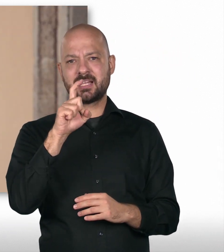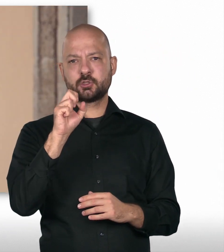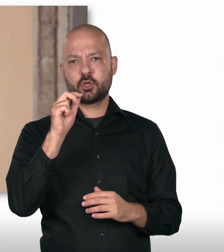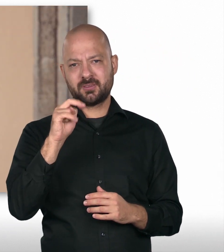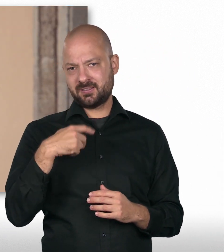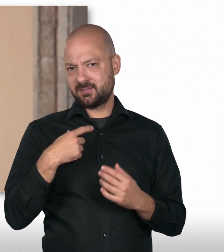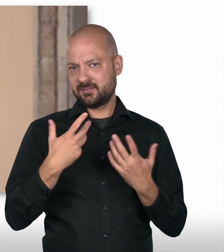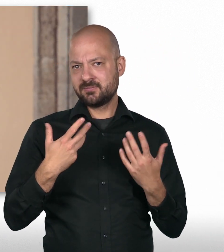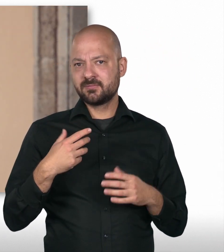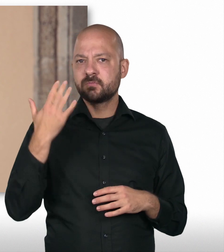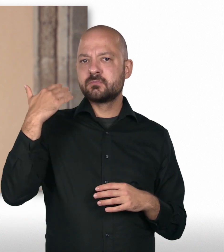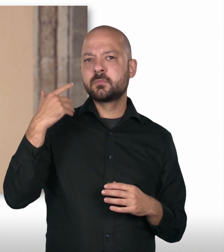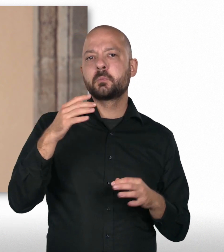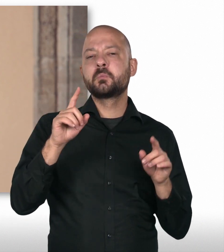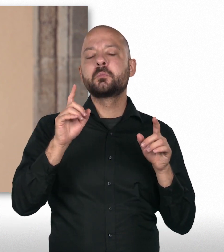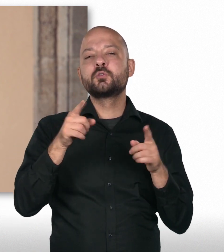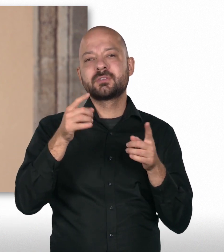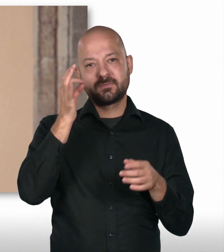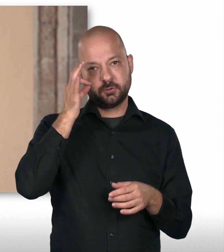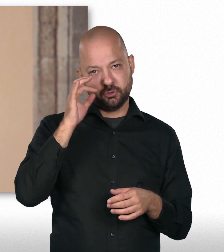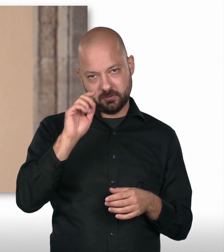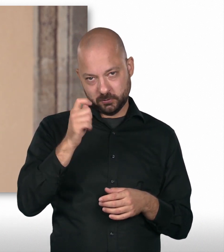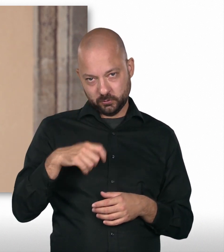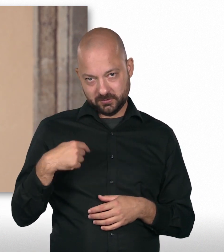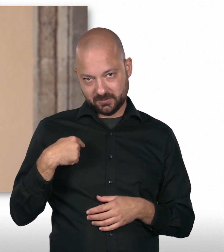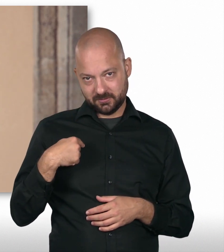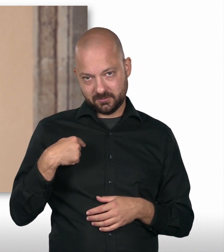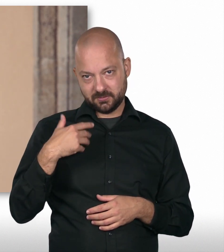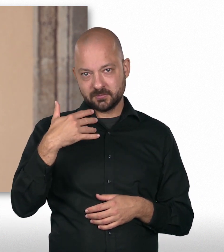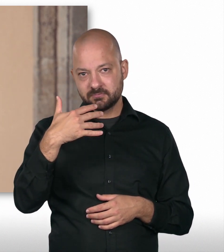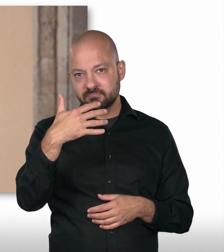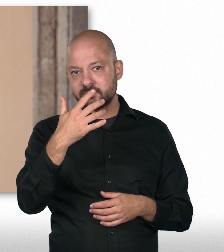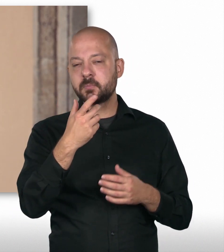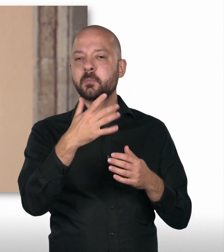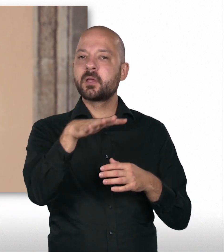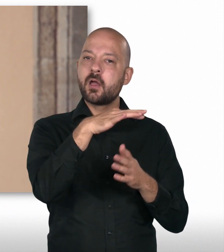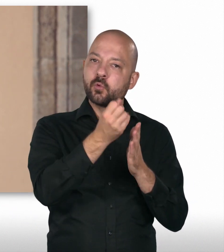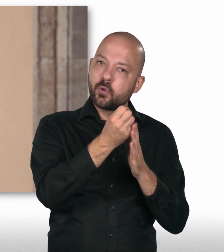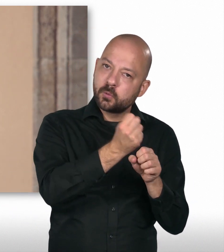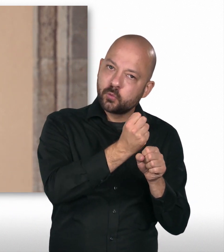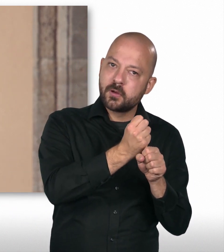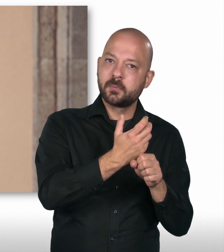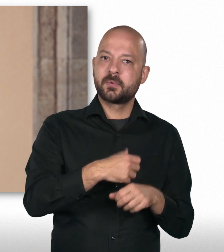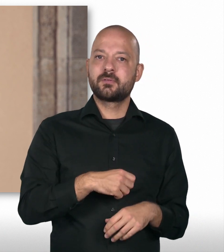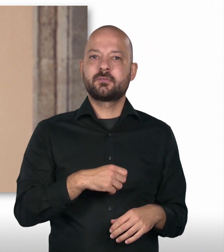eine Exotin. Ich habe Musikwissenschaften studiert ursprünglich, habe dann eine Weile gearbeitet im Bereich Kultur